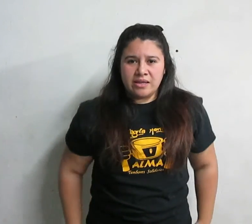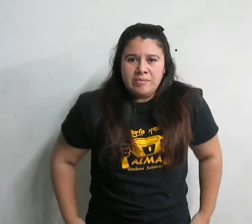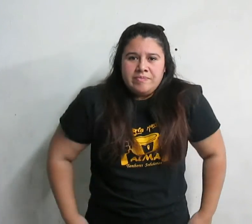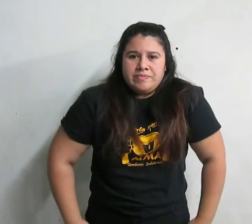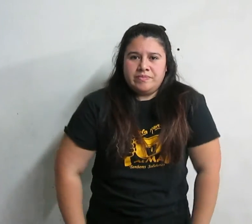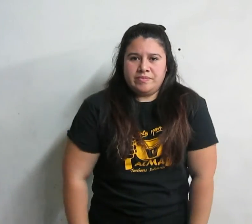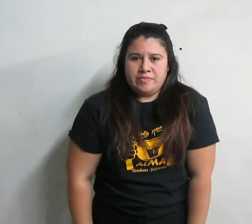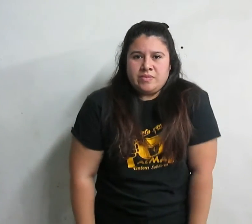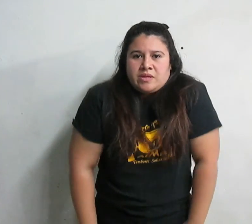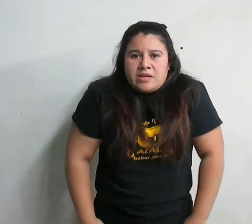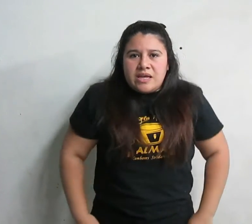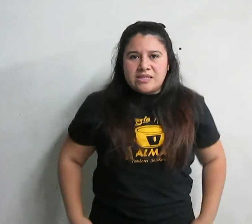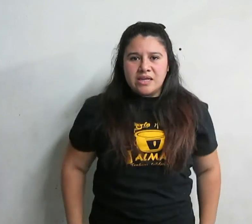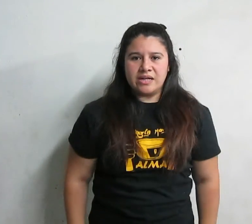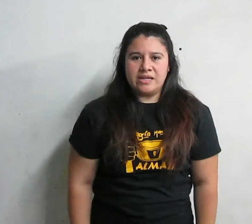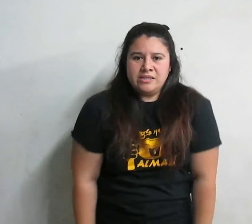y hacia atrás.